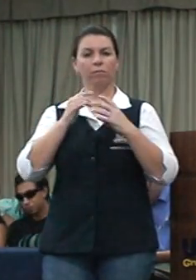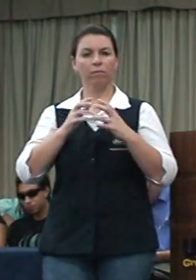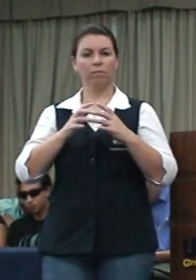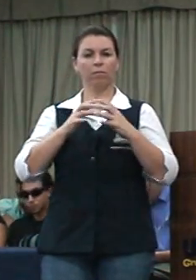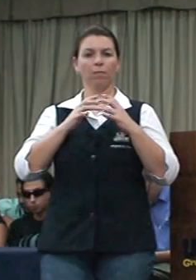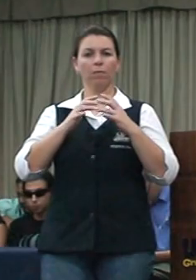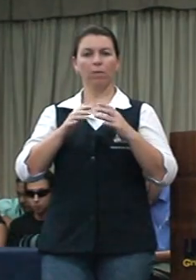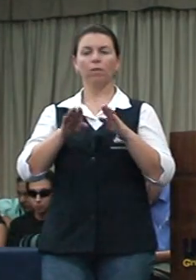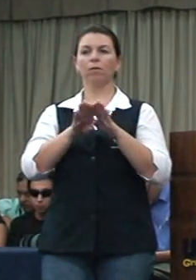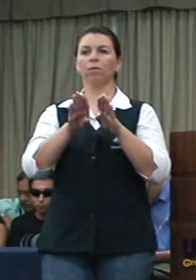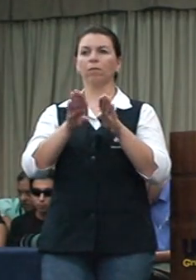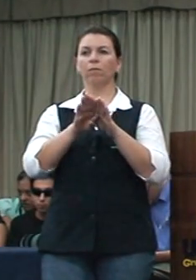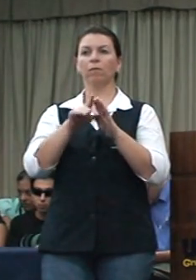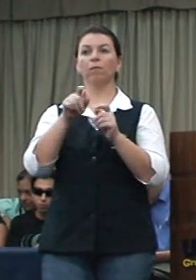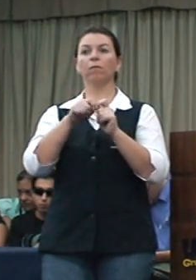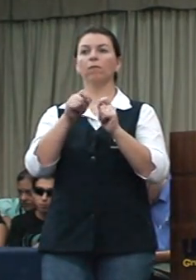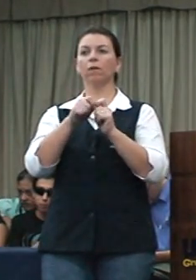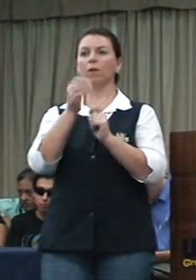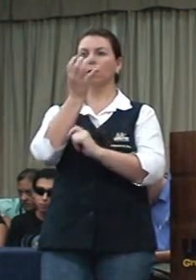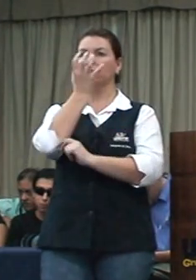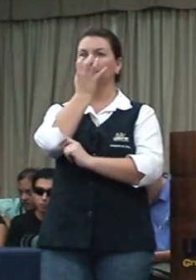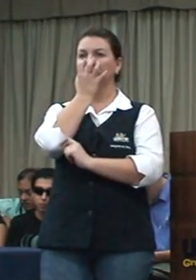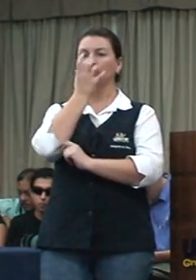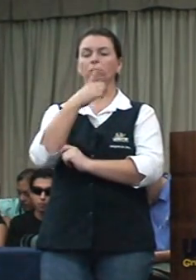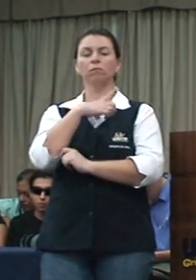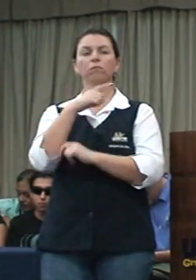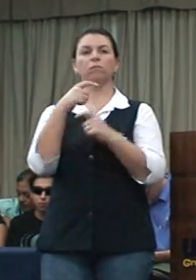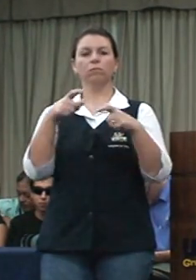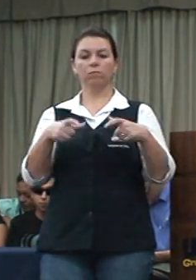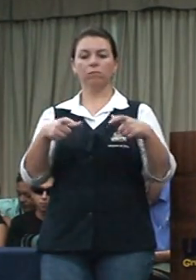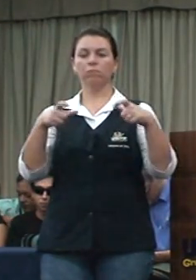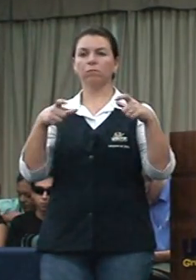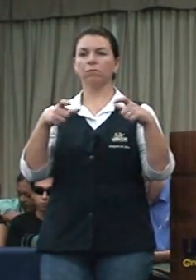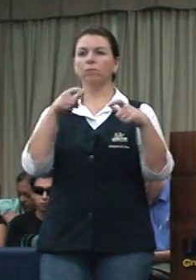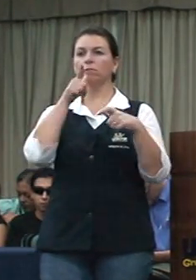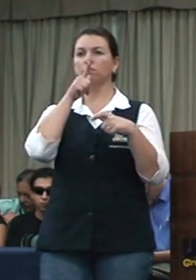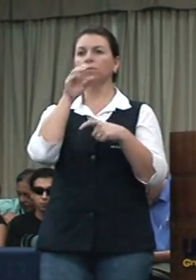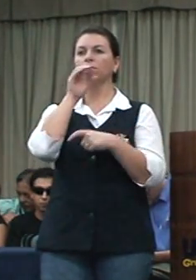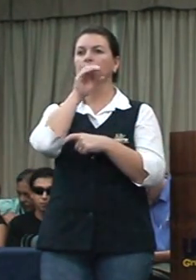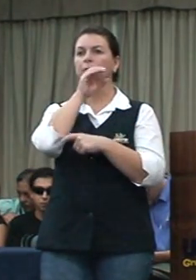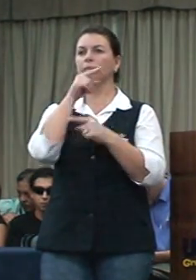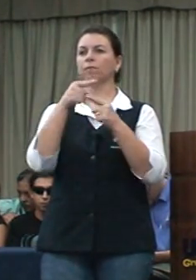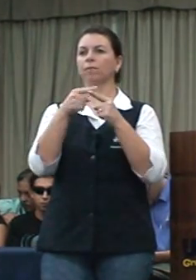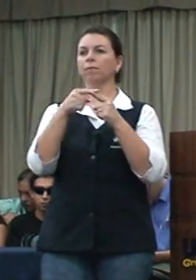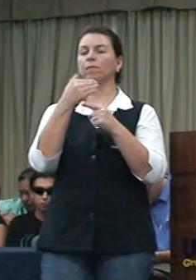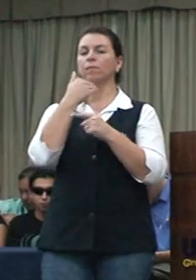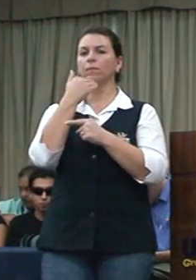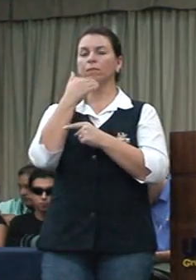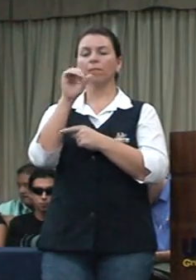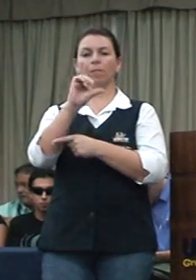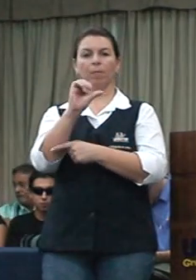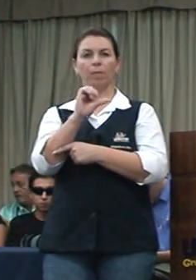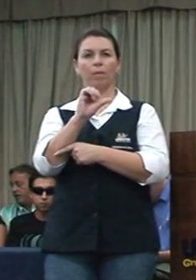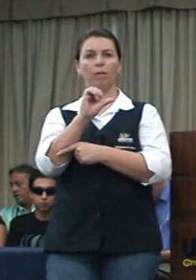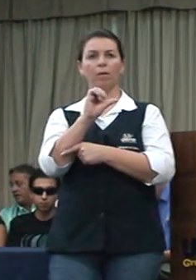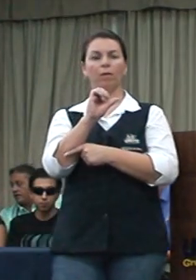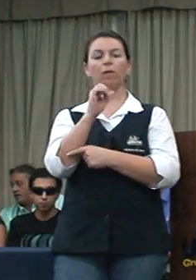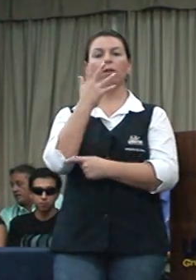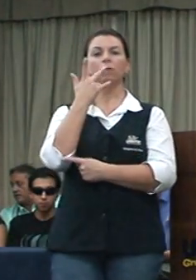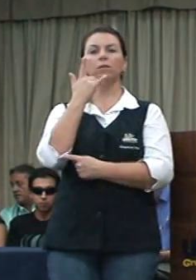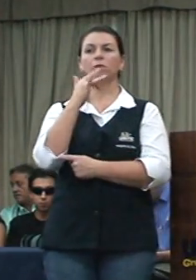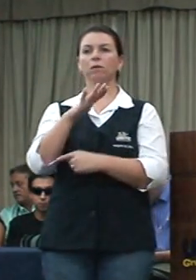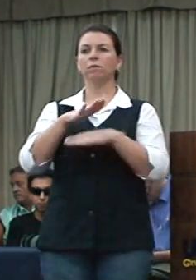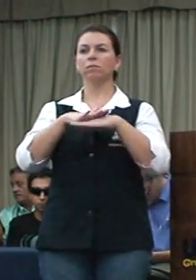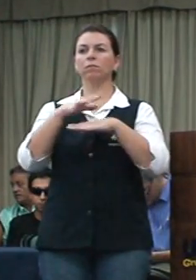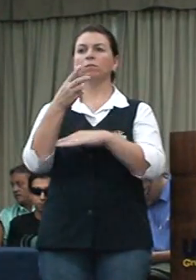para fazer inalação eu tinha que usar uma bacia com água quente, porque o inalador elétrico não funcionava. E essas crianças só não ficaram mais do que